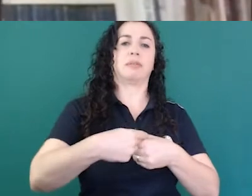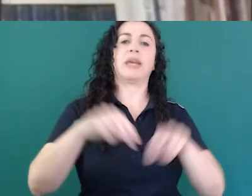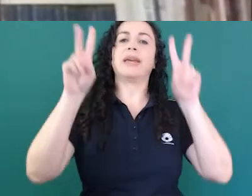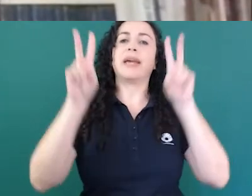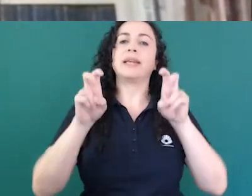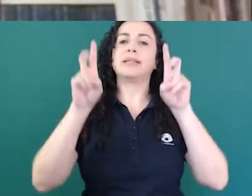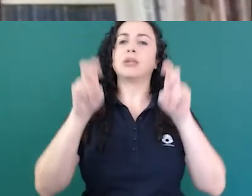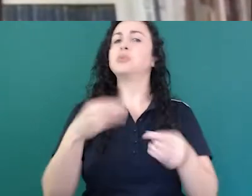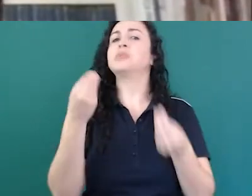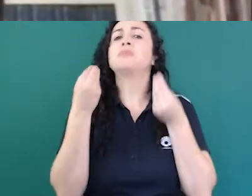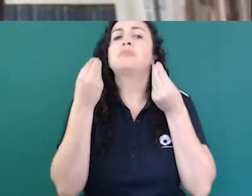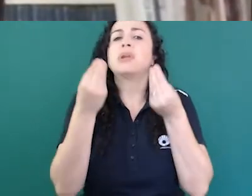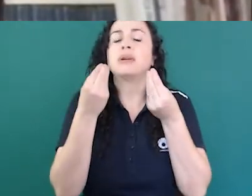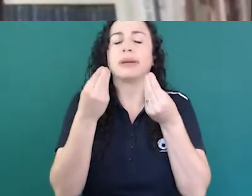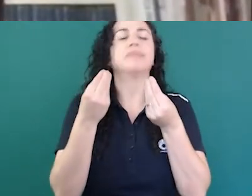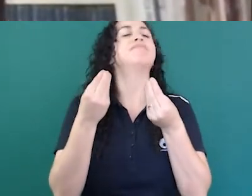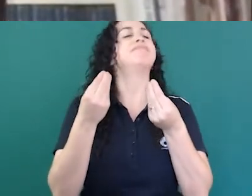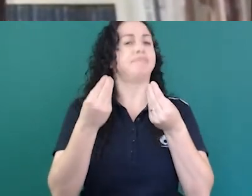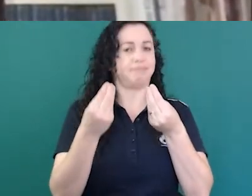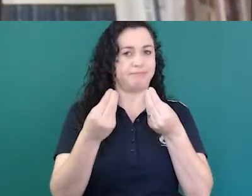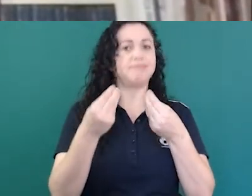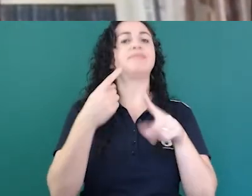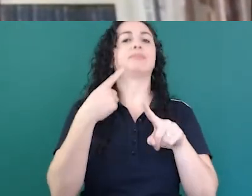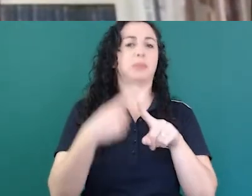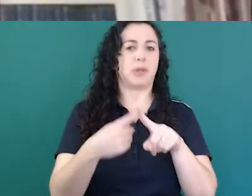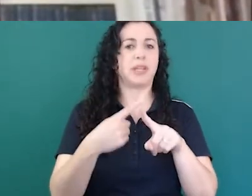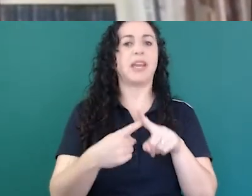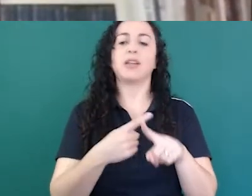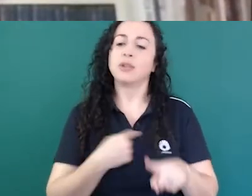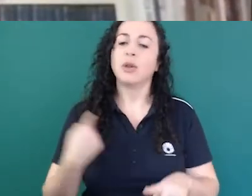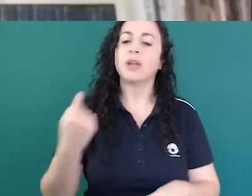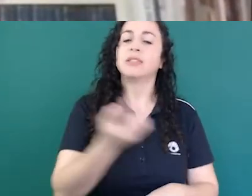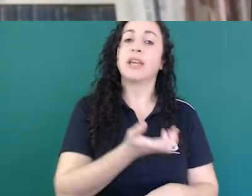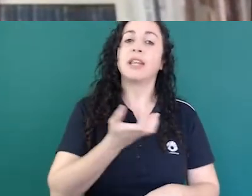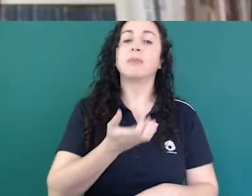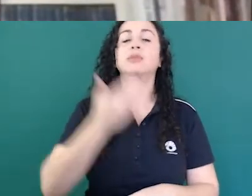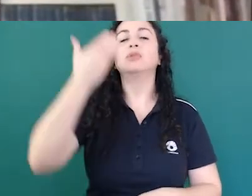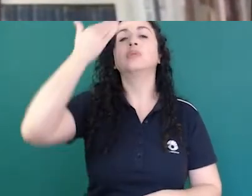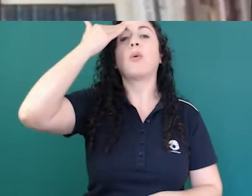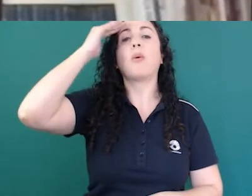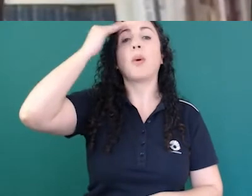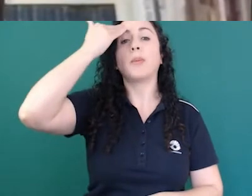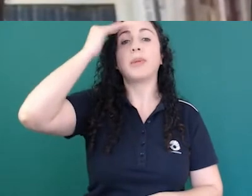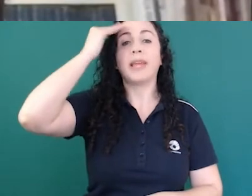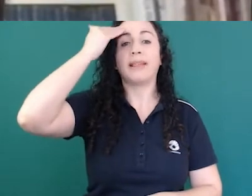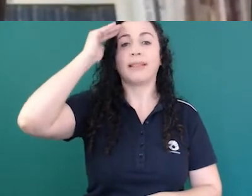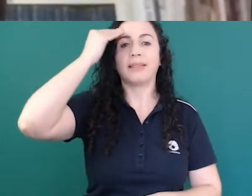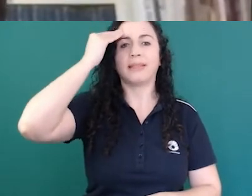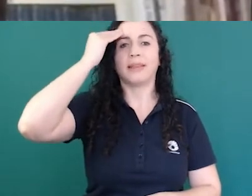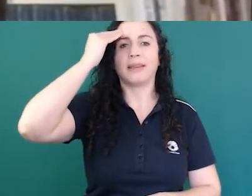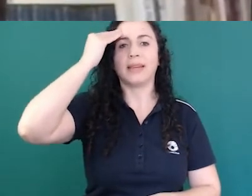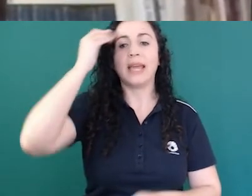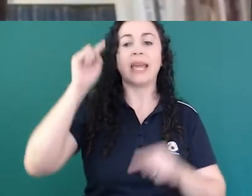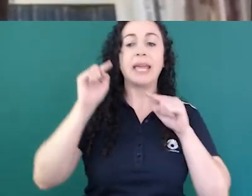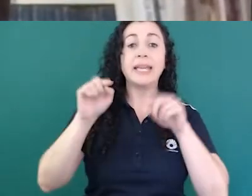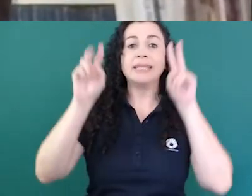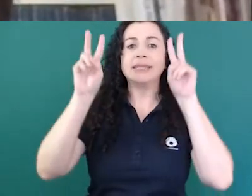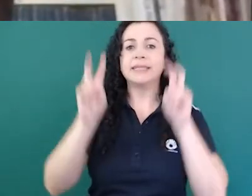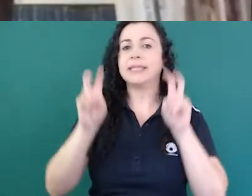compreender como um tema como esse tratar com respeito e